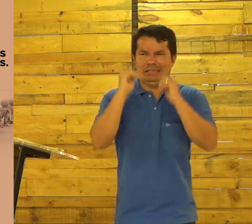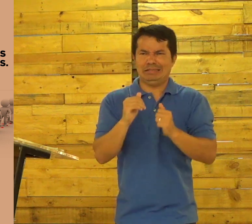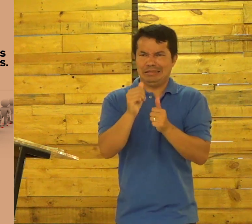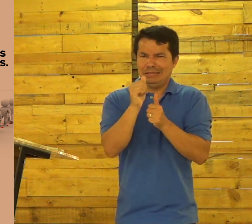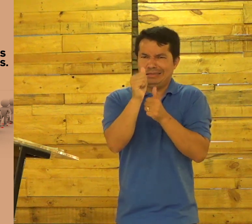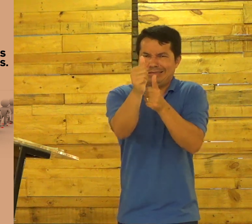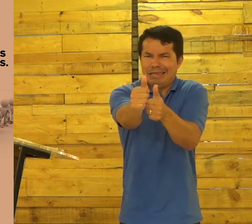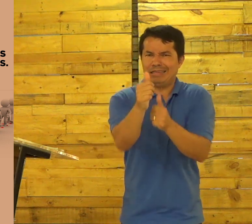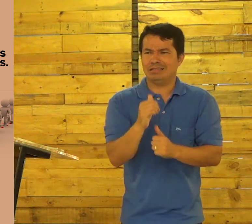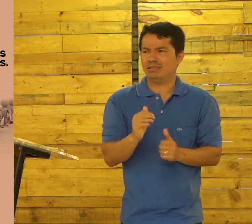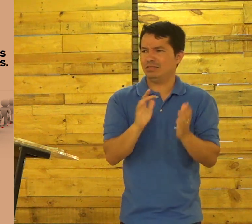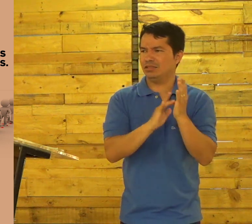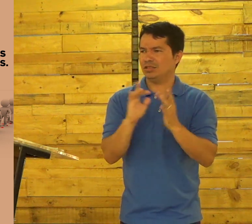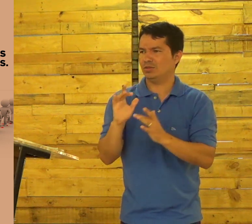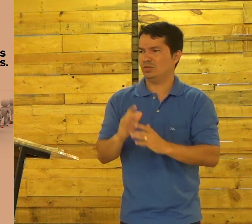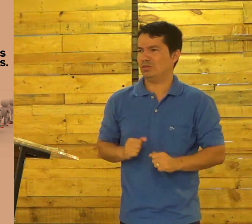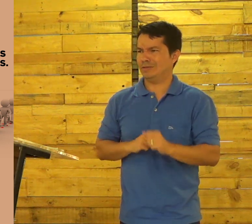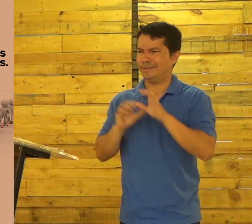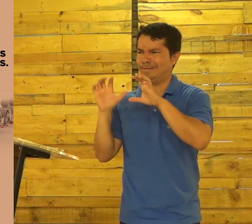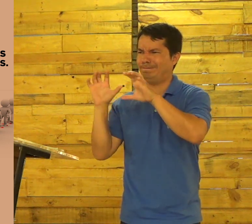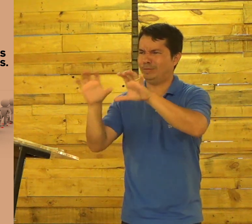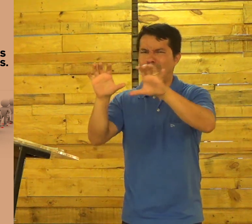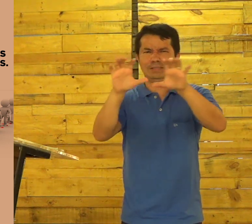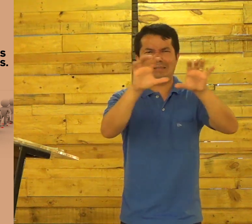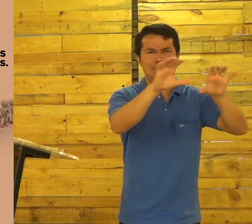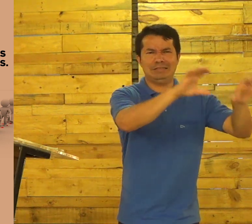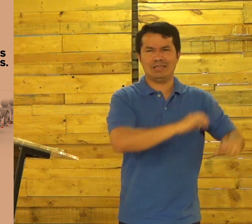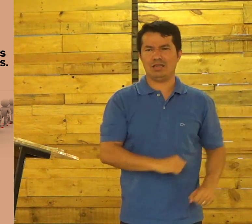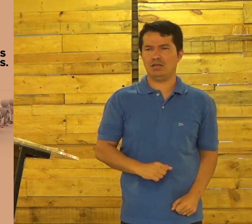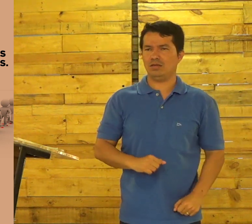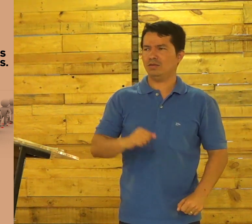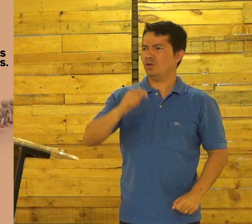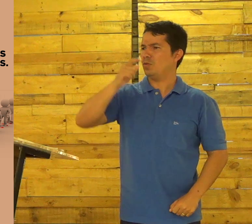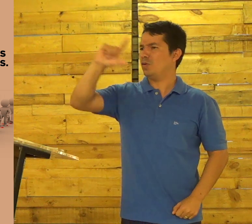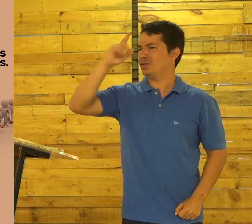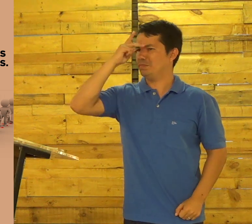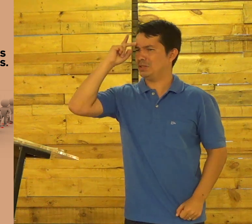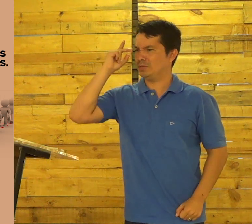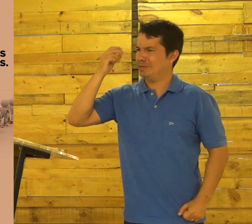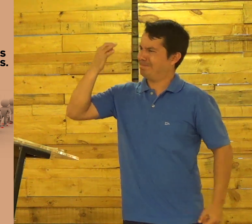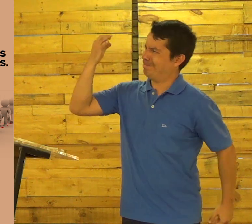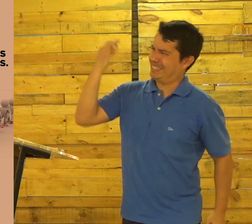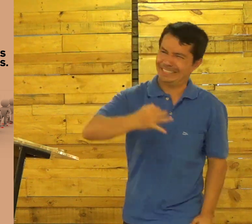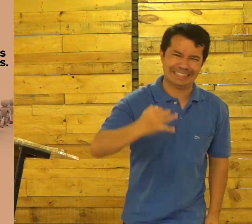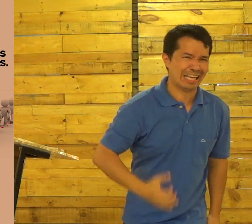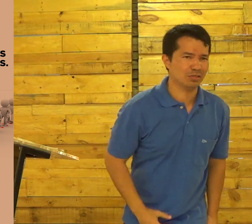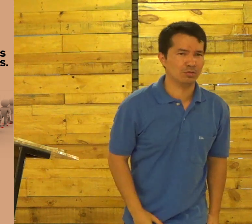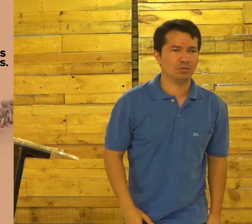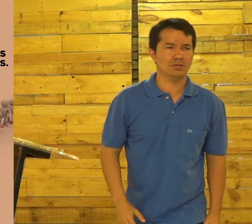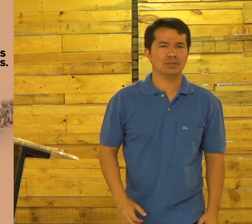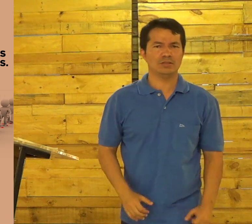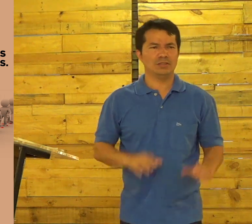Obedecer Seguir A Jesus E influenciar Outras Pessoas De forma